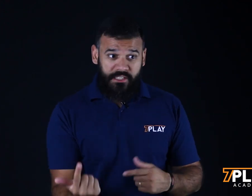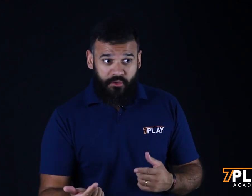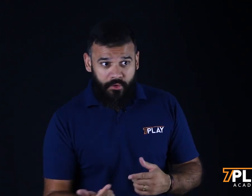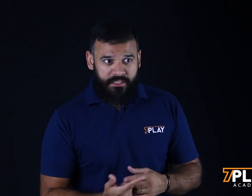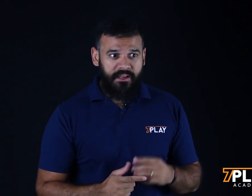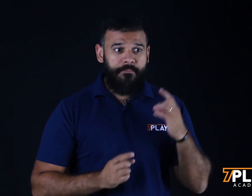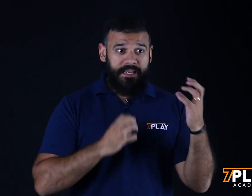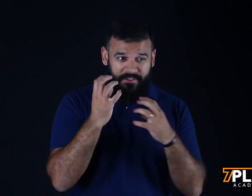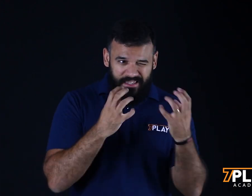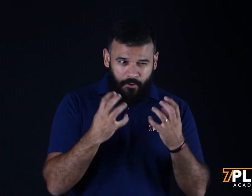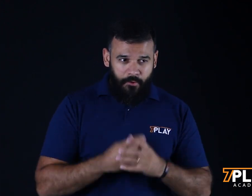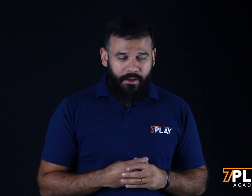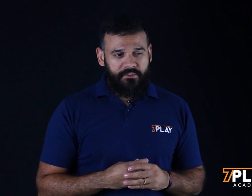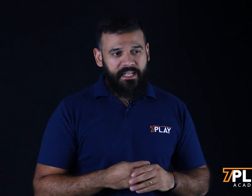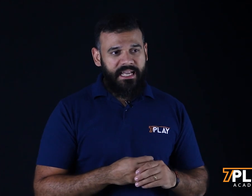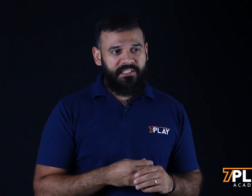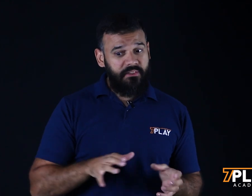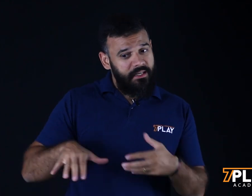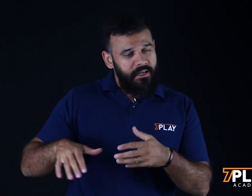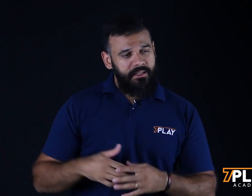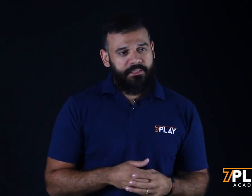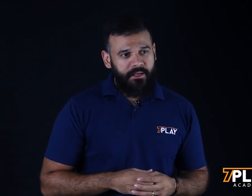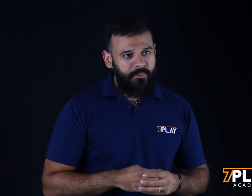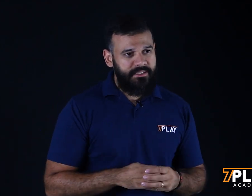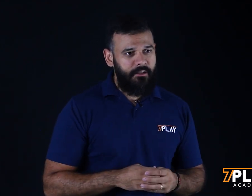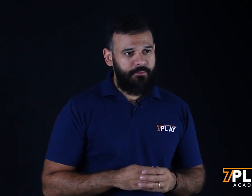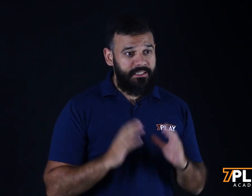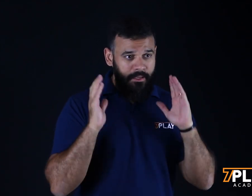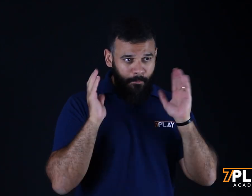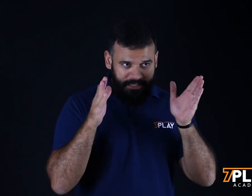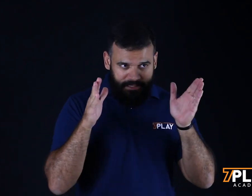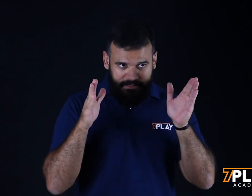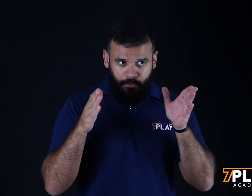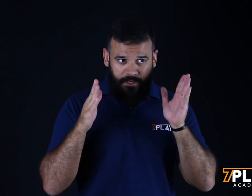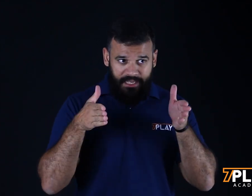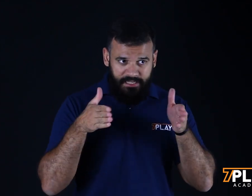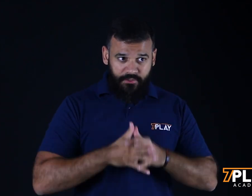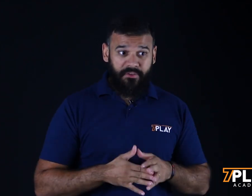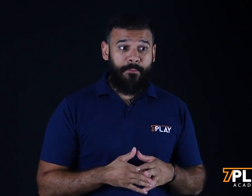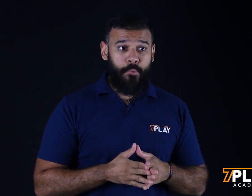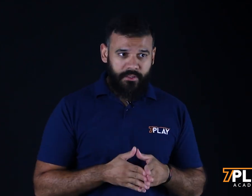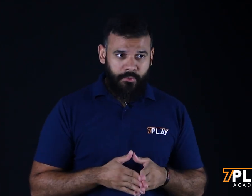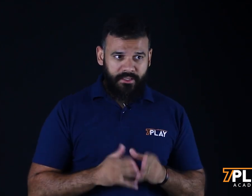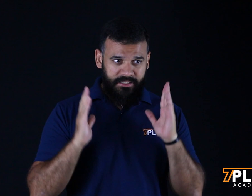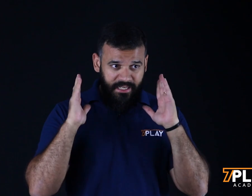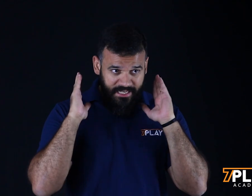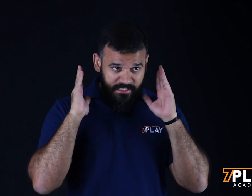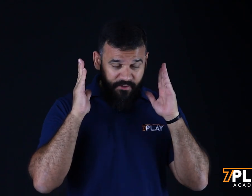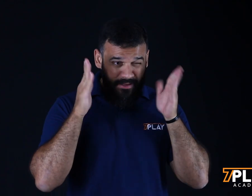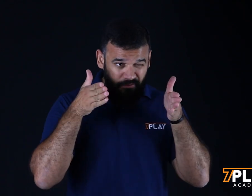usa as cores. A gente vai entrar um pouco mais no detalhe disso aí nas próximas aulas. Mas preste atenção porque criativo é muito importante. Criativo é peça